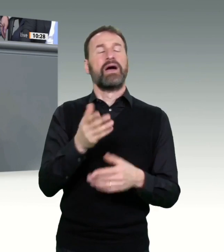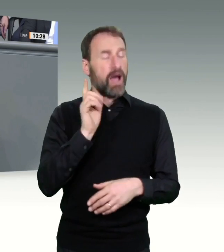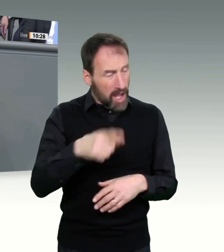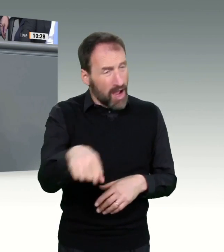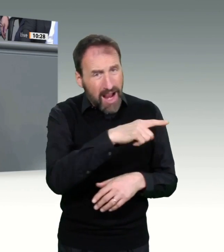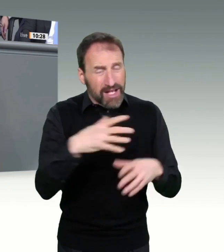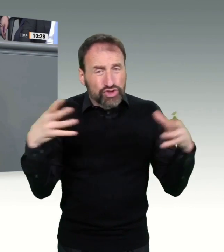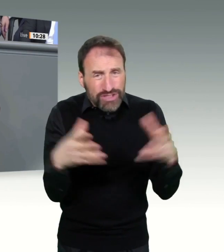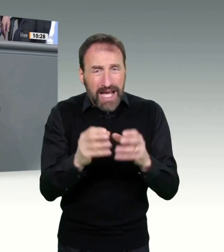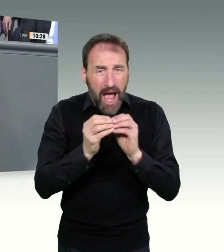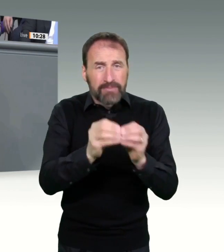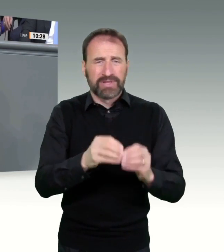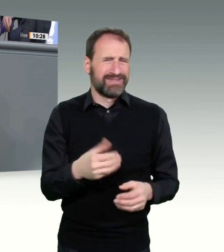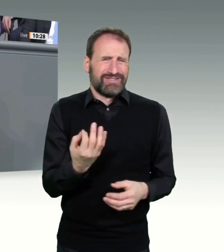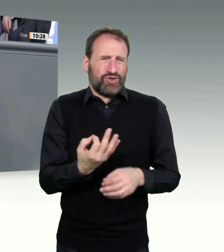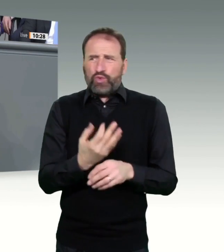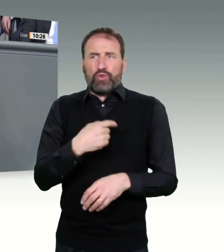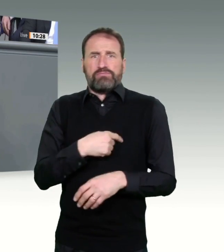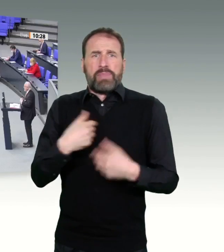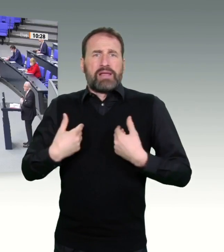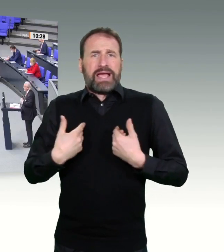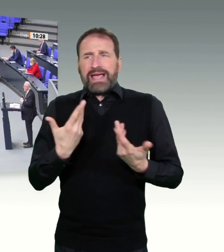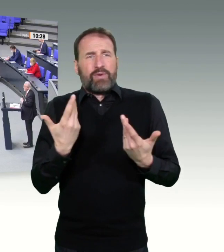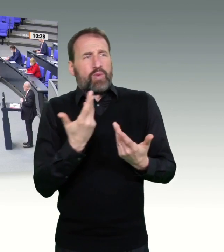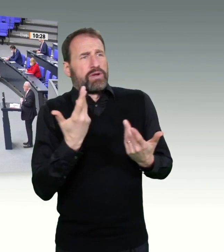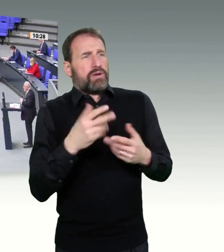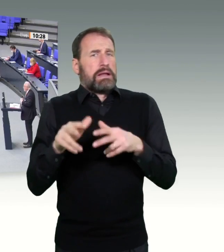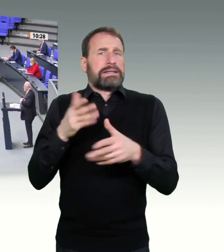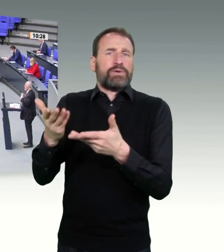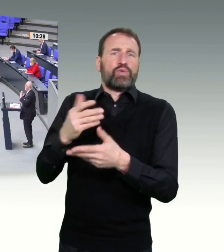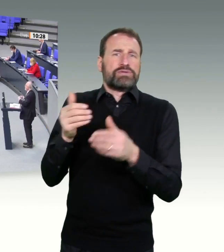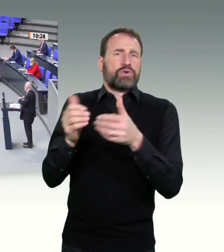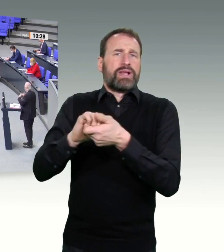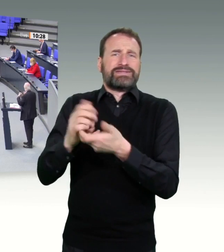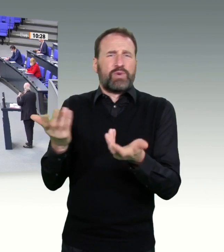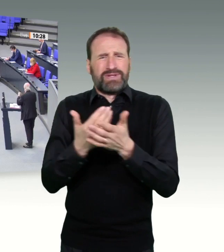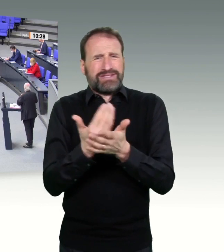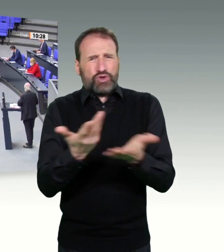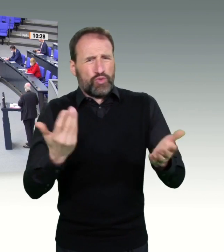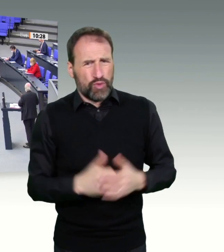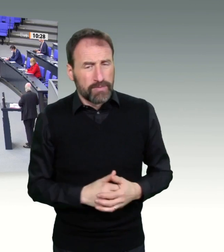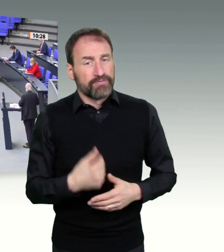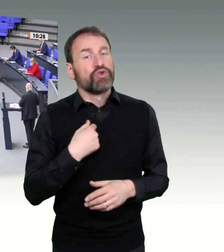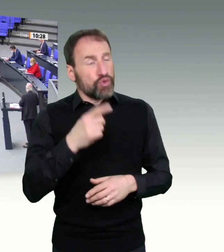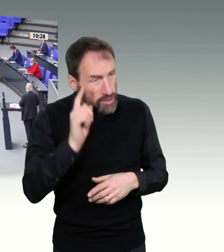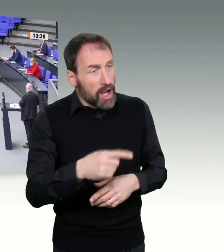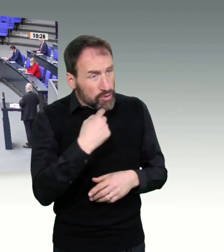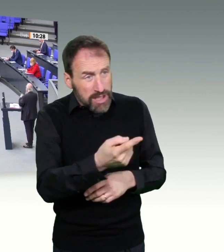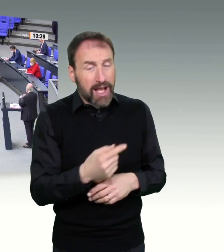stimme Ihnen auch zu, dass die Luca-App-Fähigkeiten hat, von denen wir großen Nutzen werden ziehen können, wenn